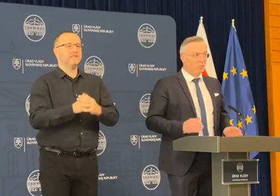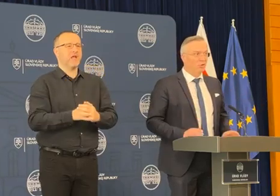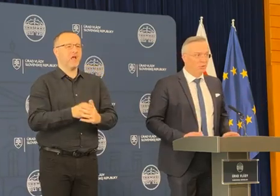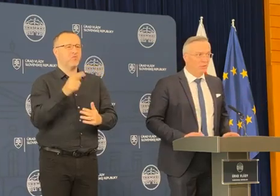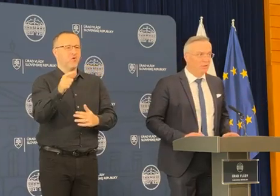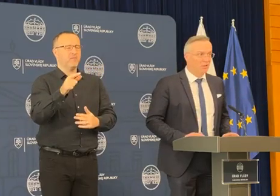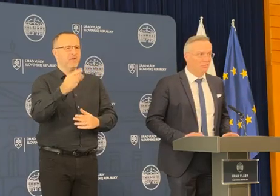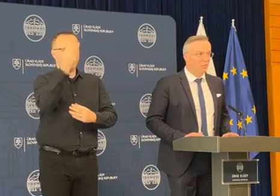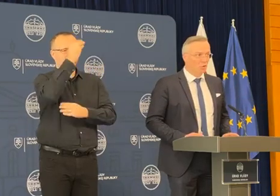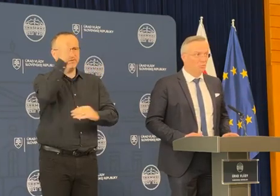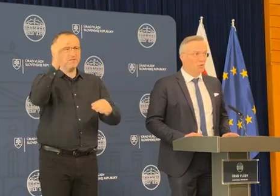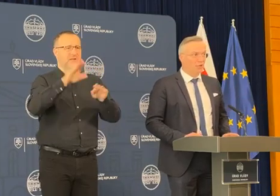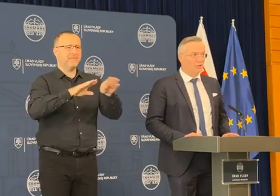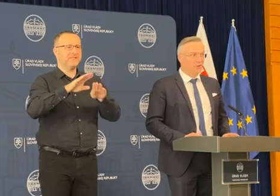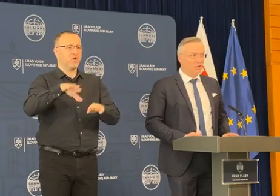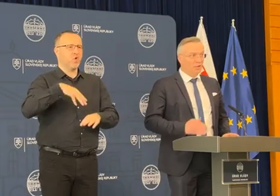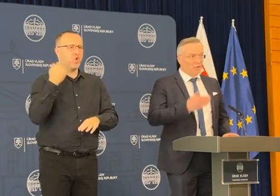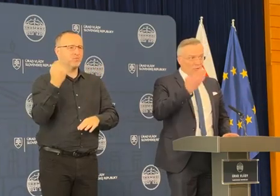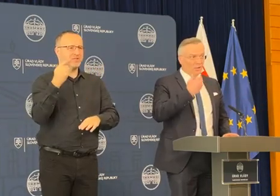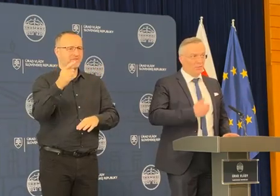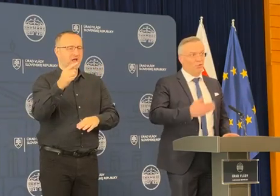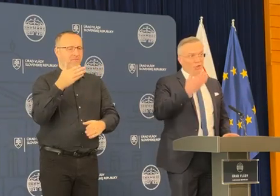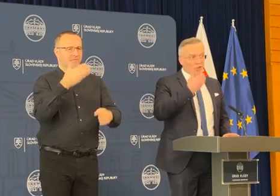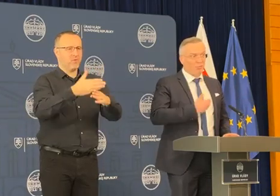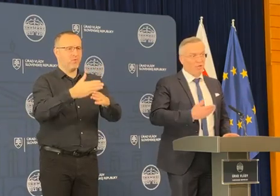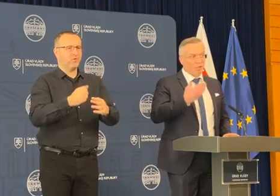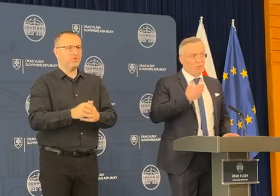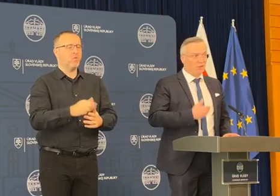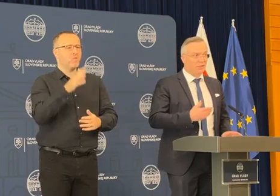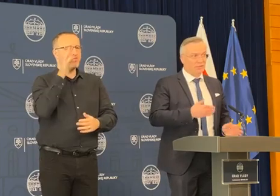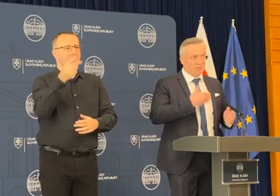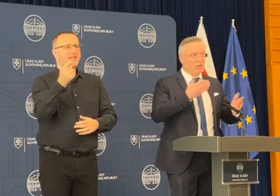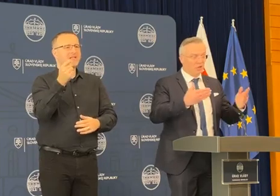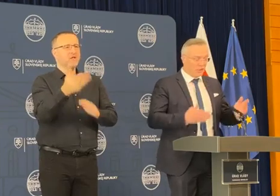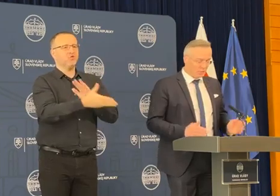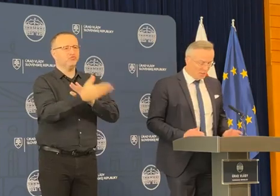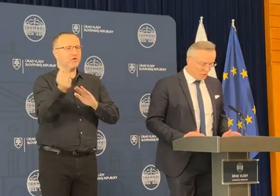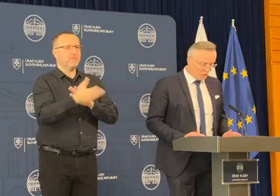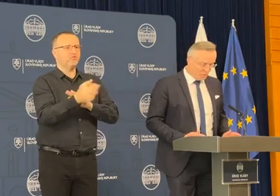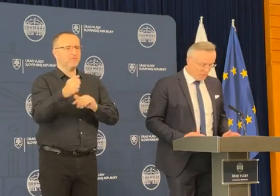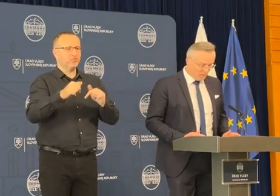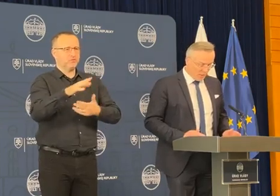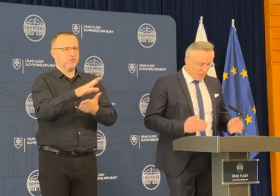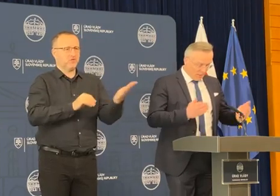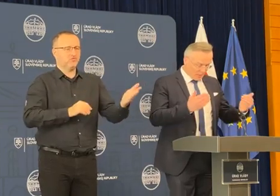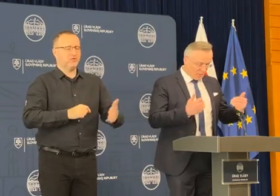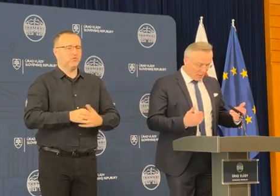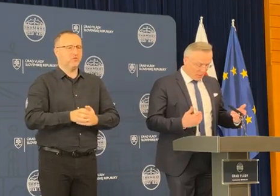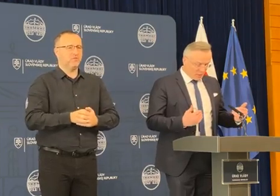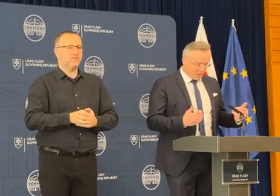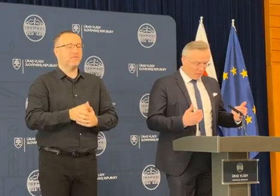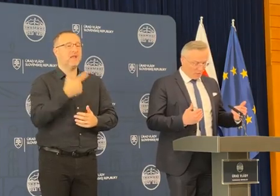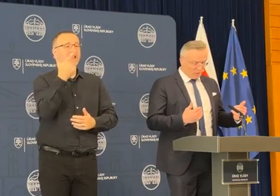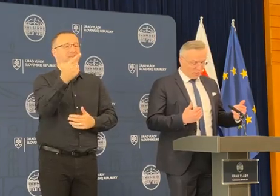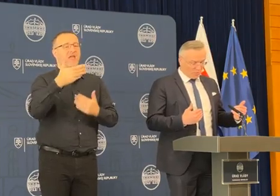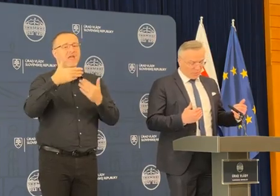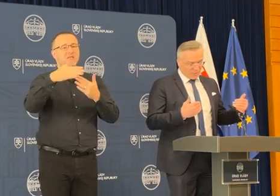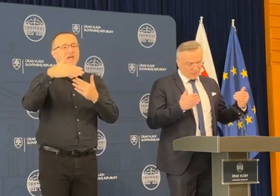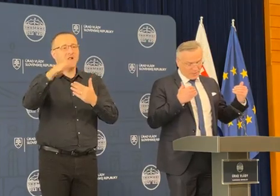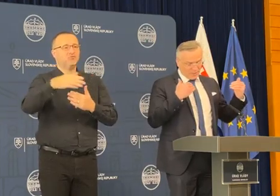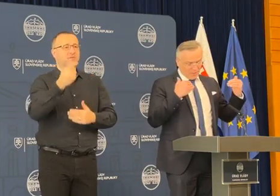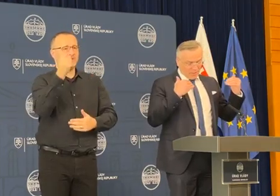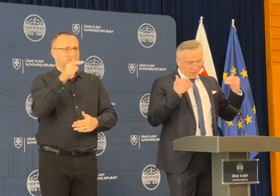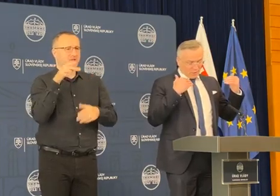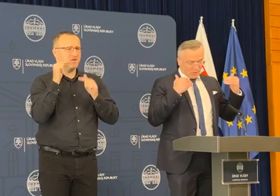vypísaná pod ministerstvom hospodárstva, ktorá sa bude čerpať, alebo sa teda začína čerpať. A tie dve ďalšie schémy, ktoré som